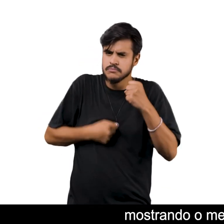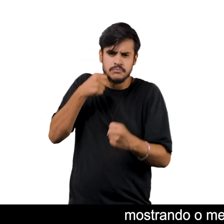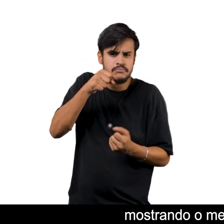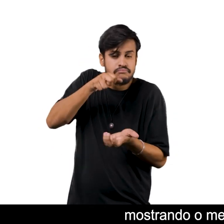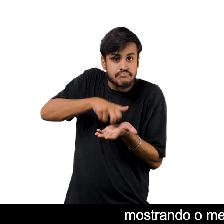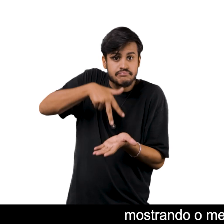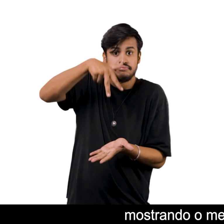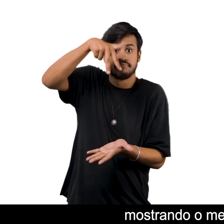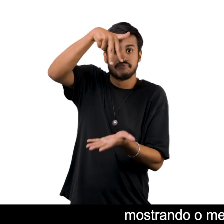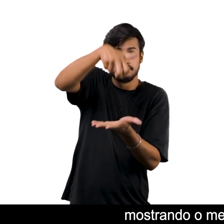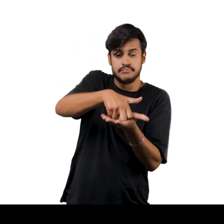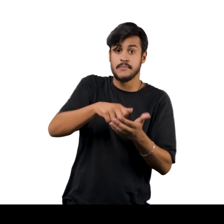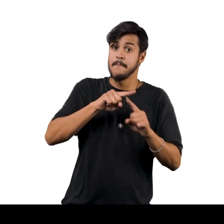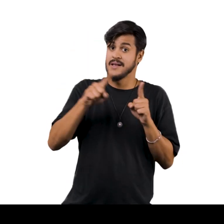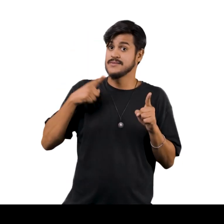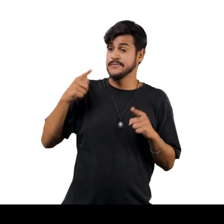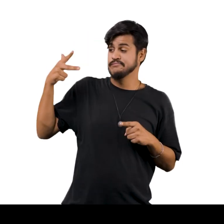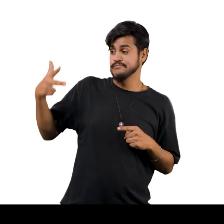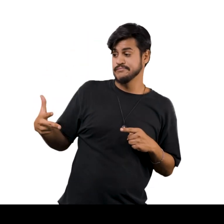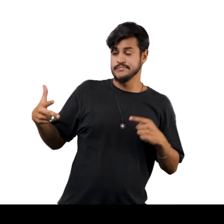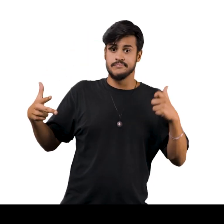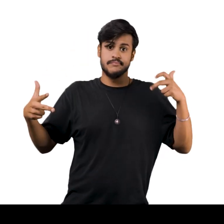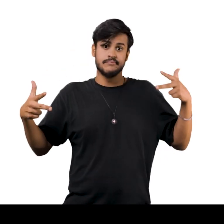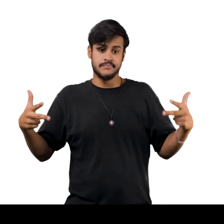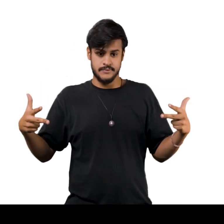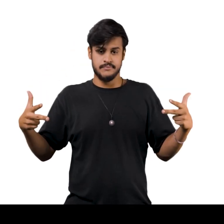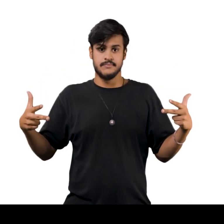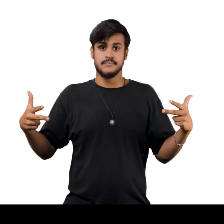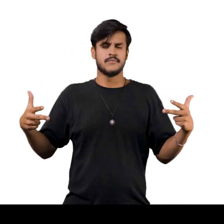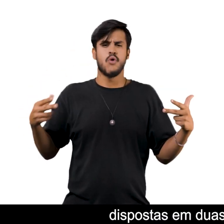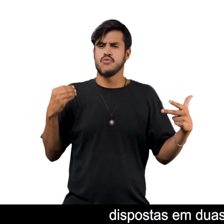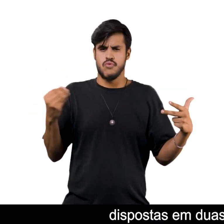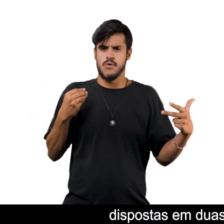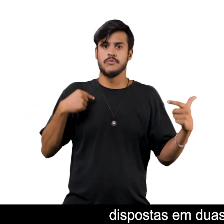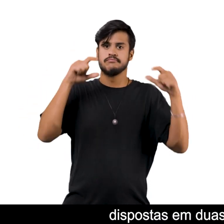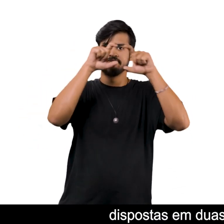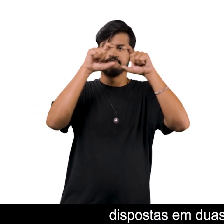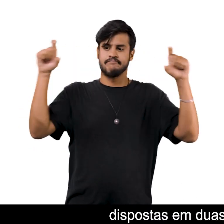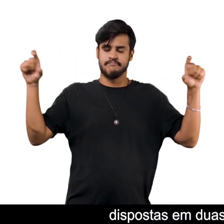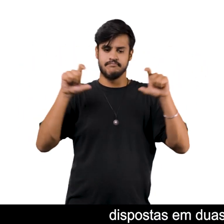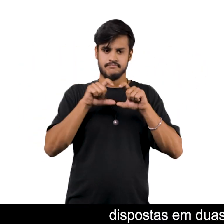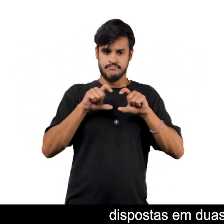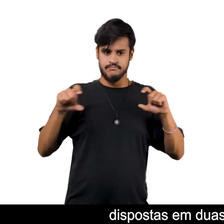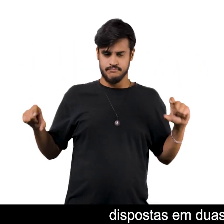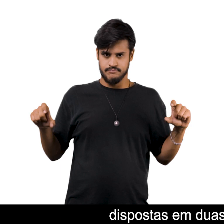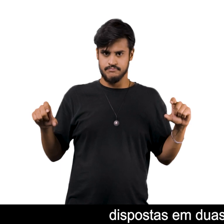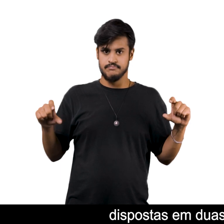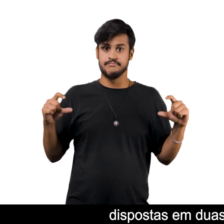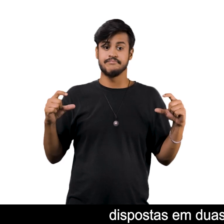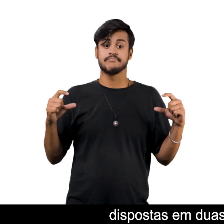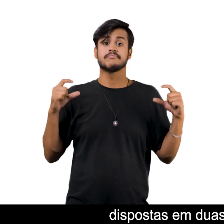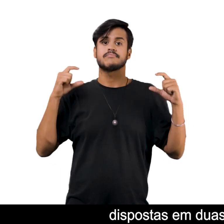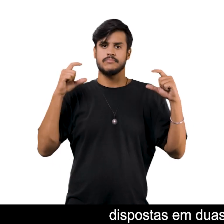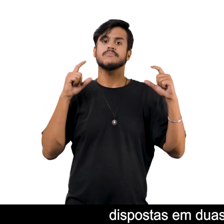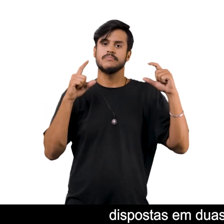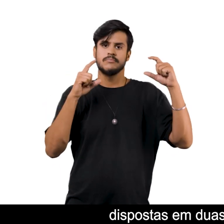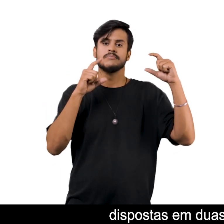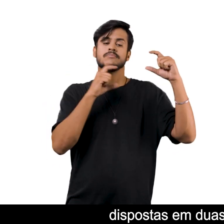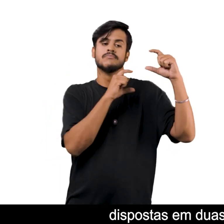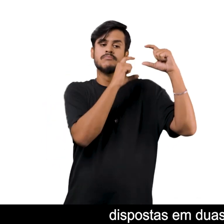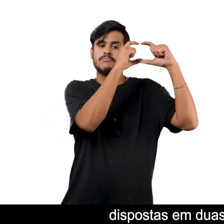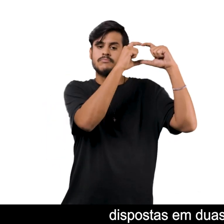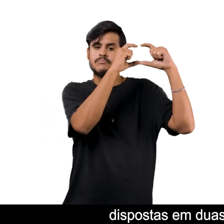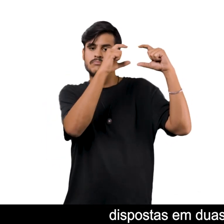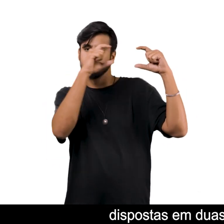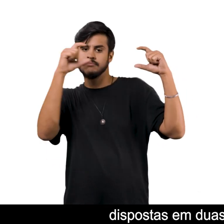dois ângulos diferentes Com as fotografias de cada sequência Dispostas em duas linhas separadas Uma